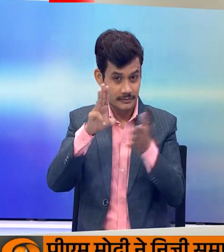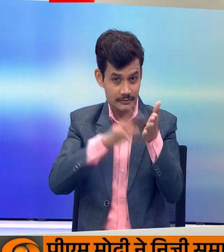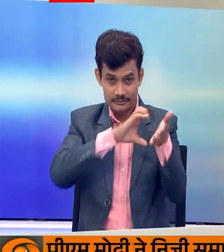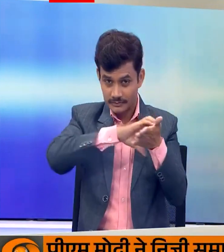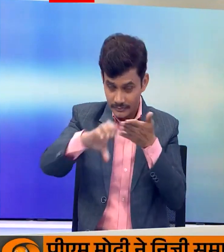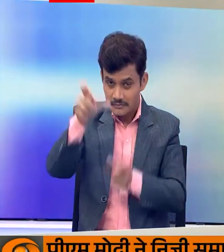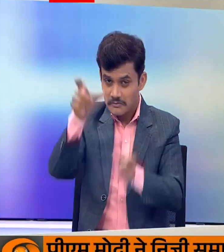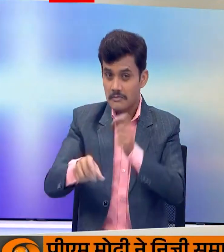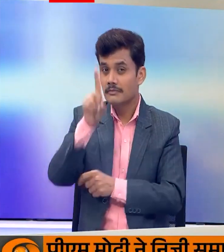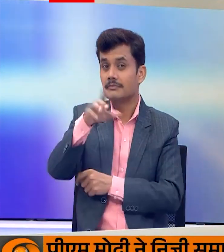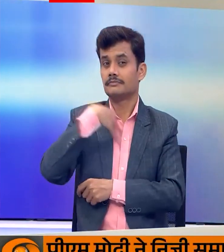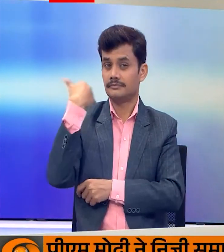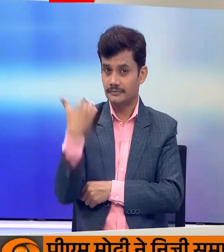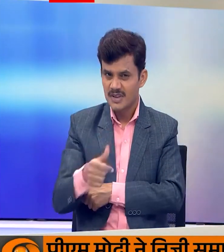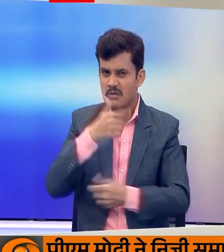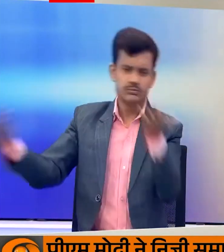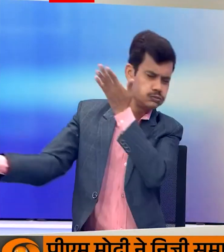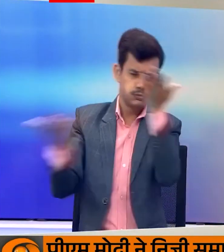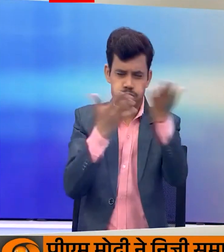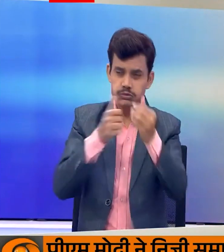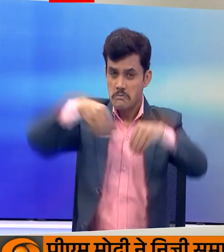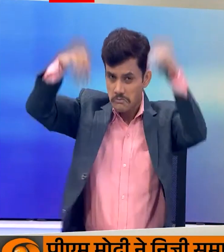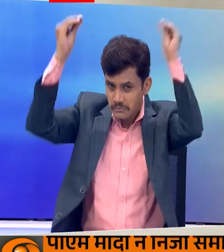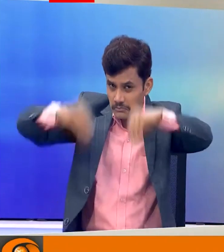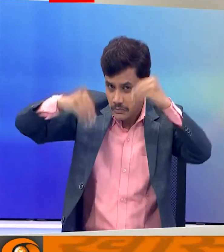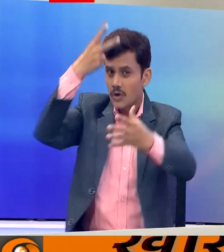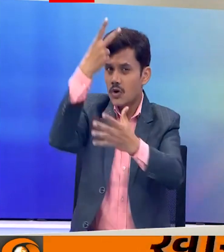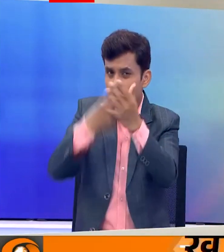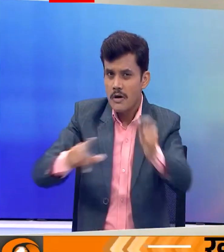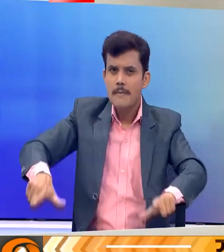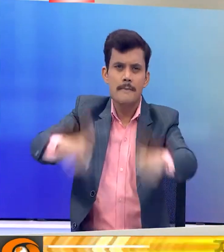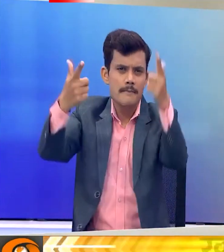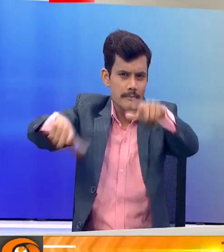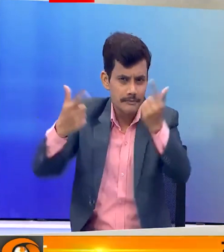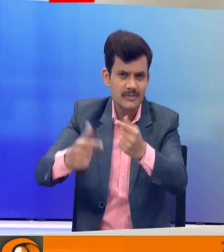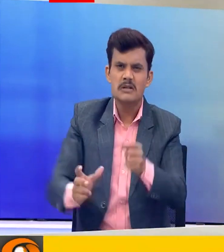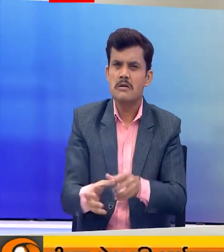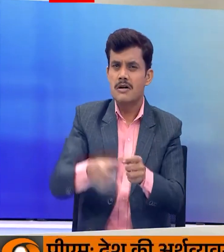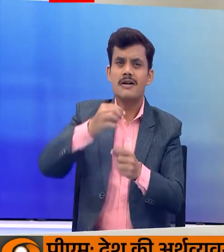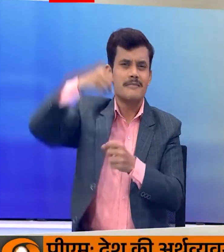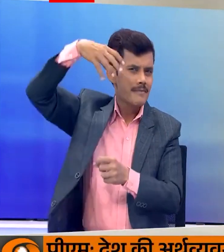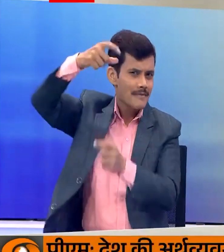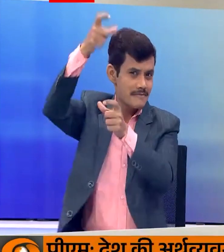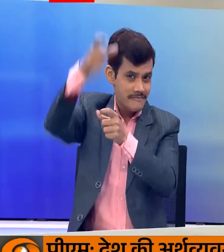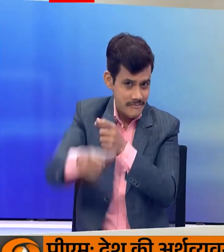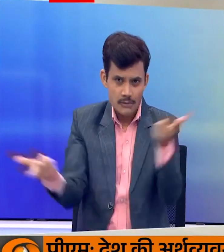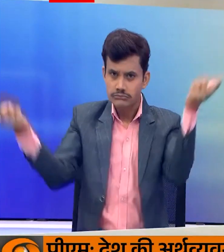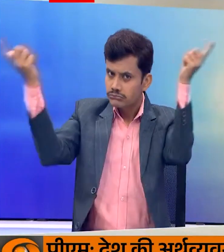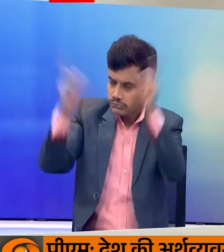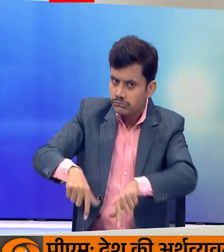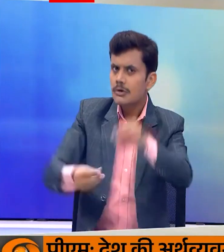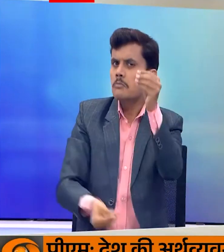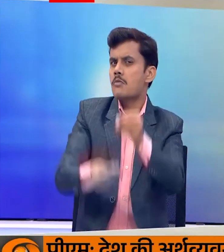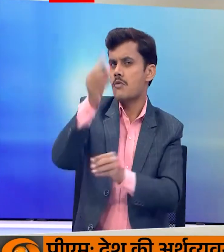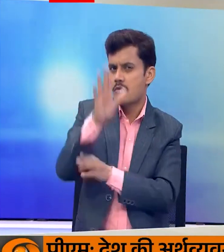की मौत हो गई है तेज हवाओं के साथ हुई बारिश से पेड बिजली के खंबे उखड़ गए हैं और कई स्थानों पर भूस